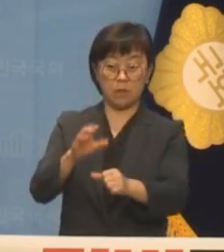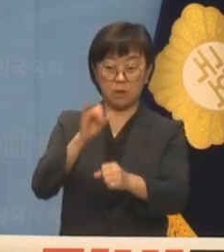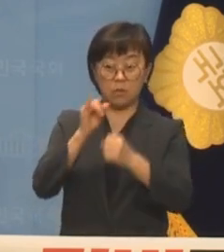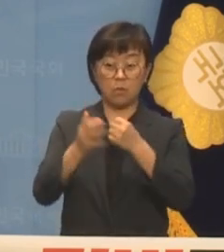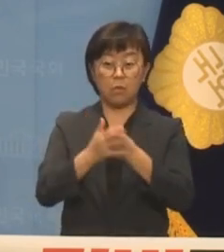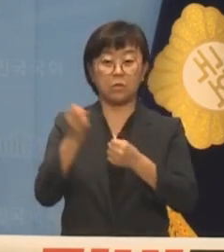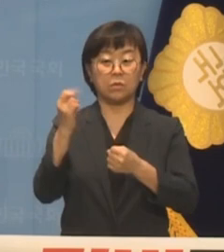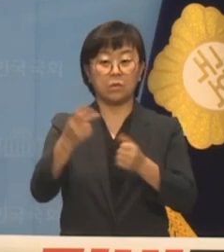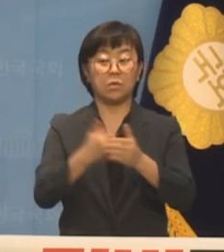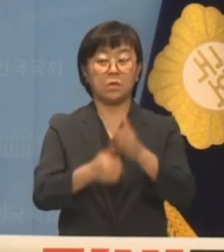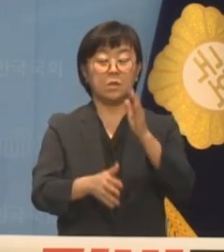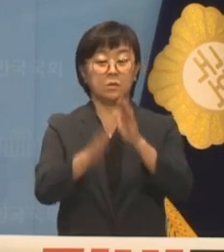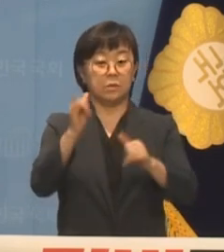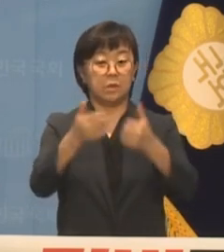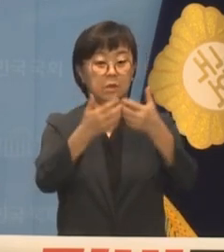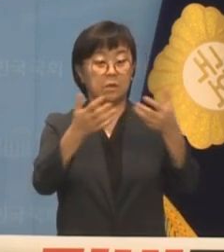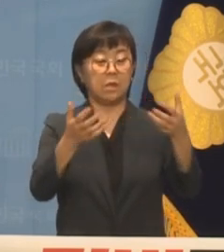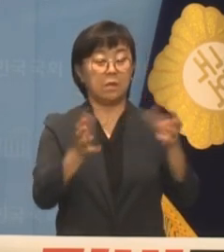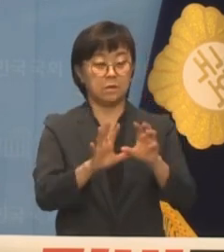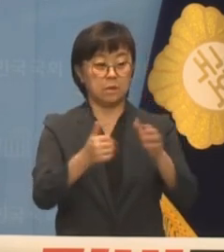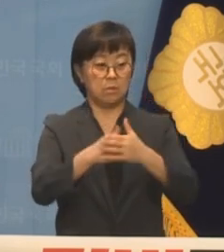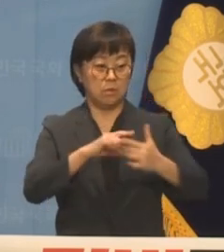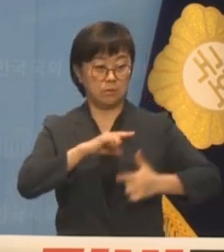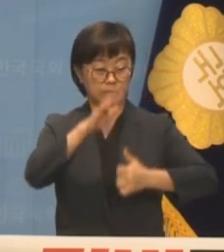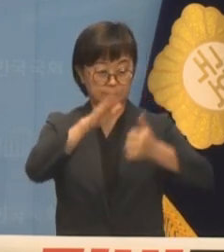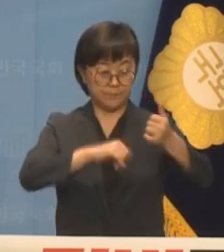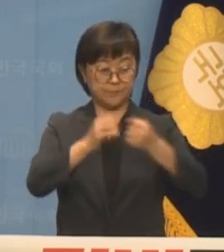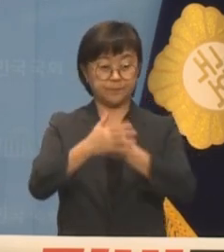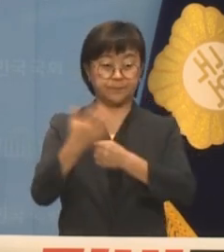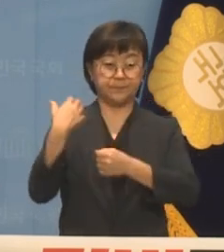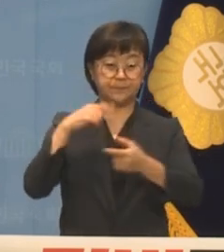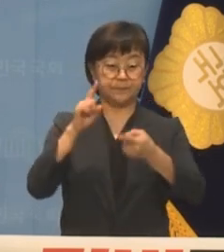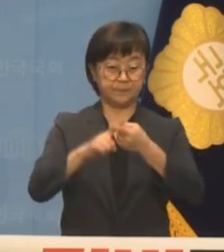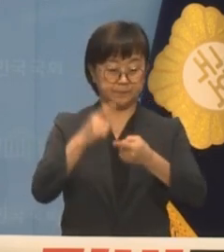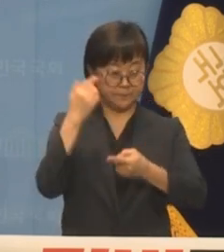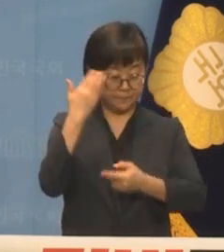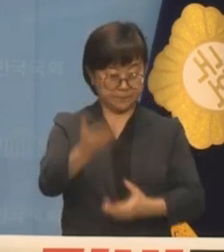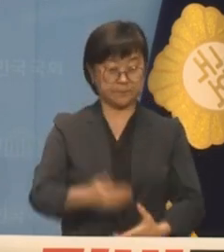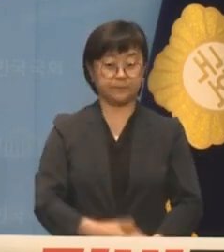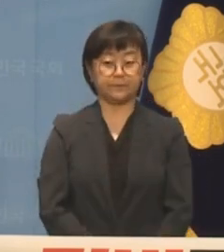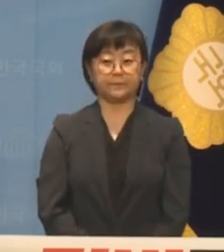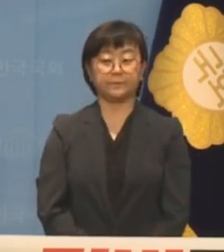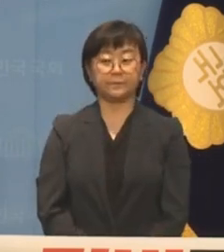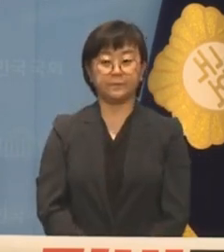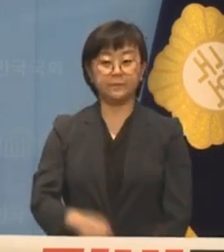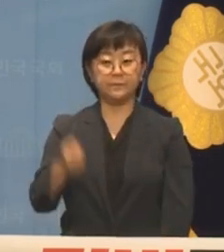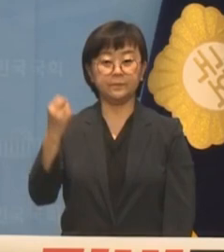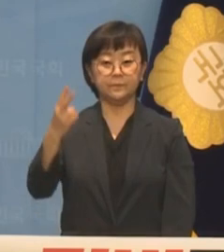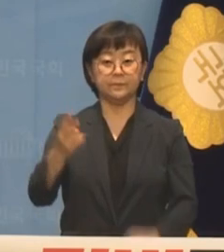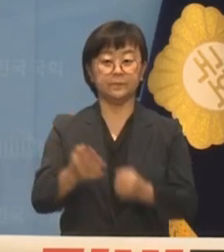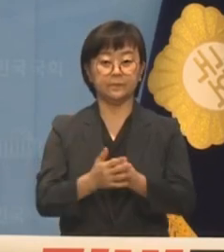시민단체의 명예를 훼손시킨 책임을 물을 것입니다 알로